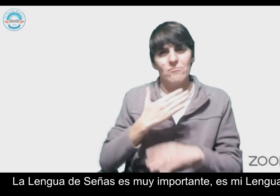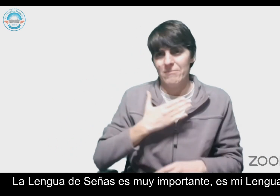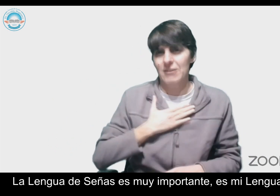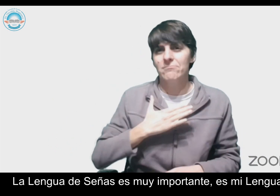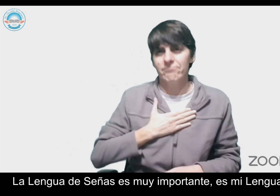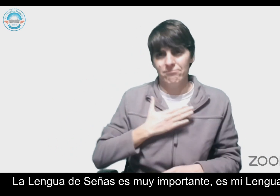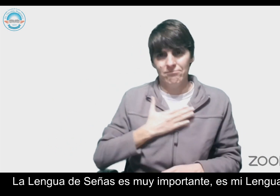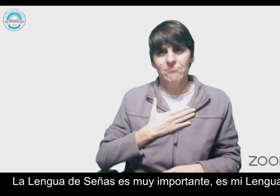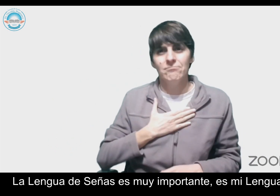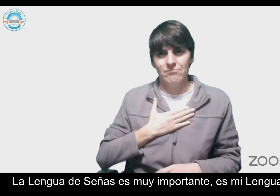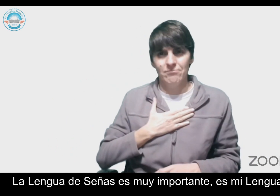lengua.